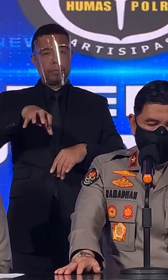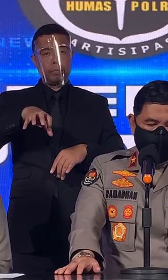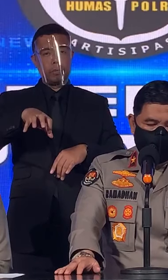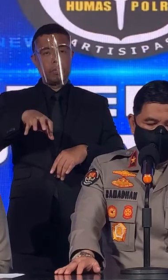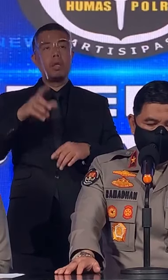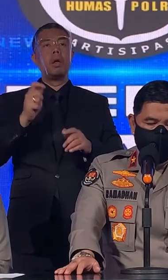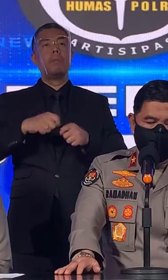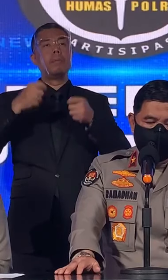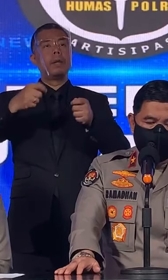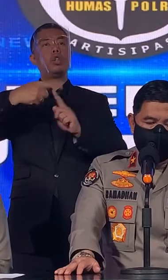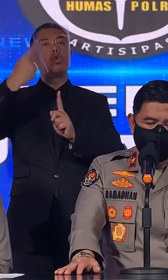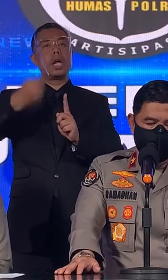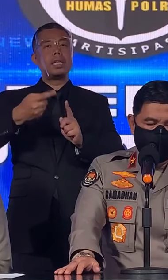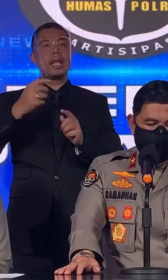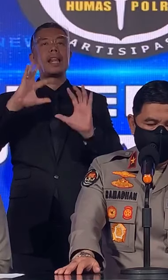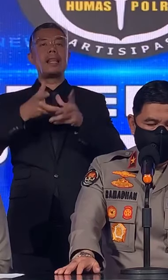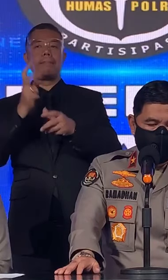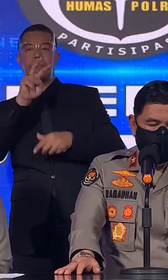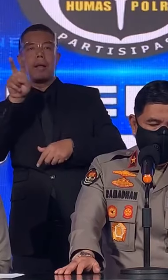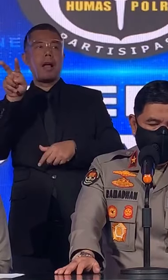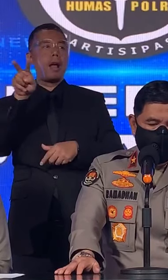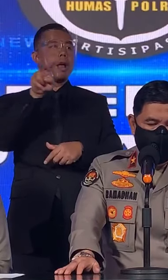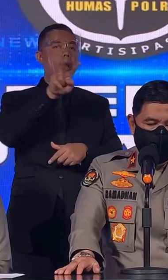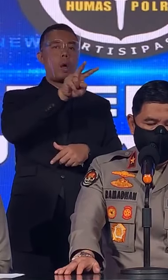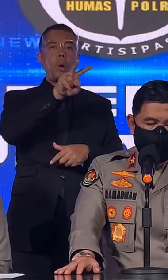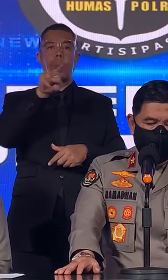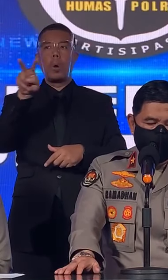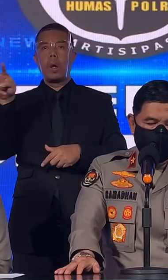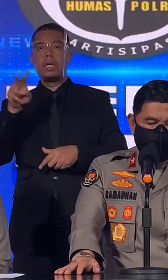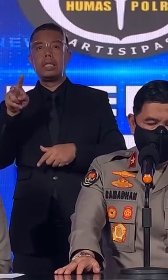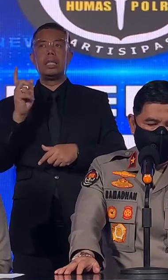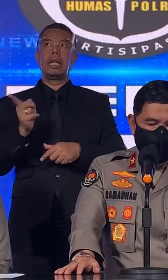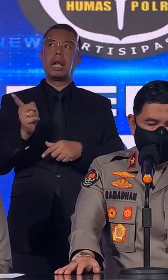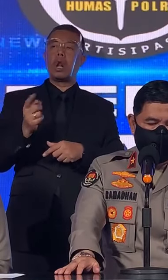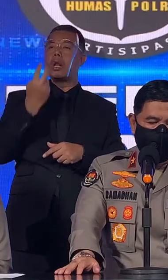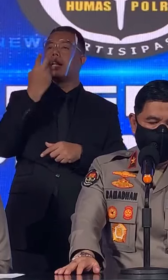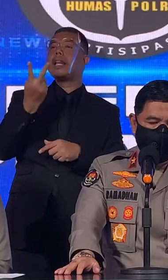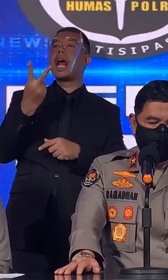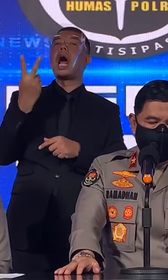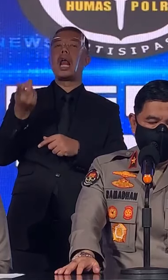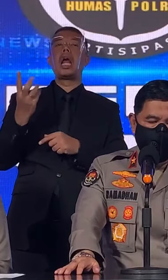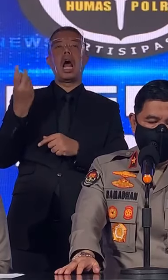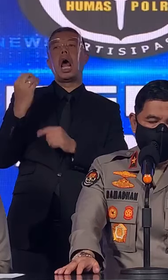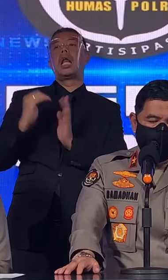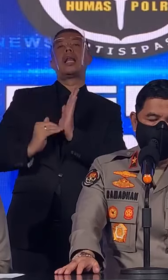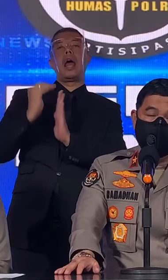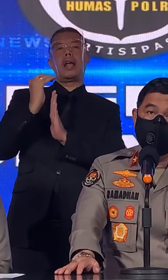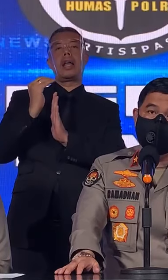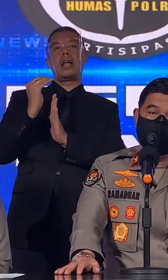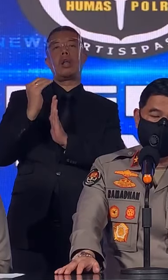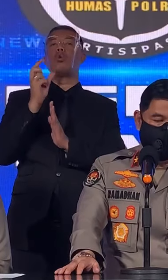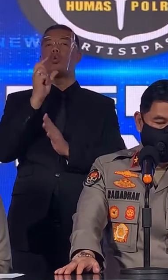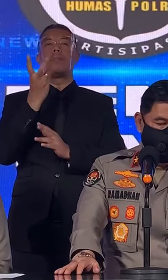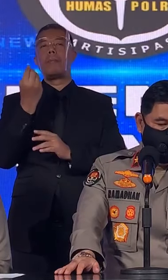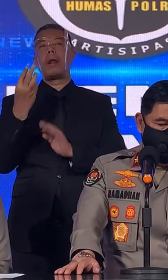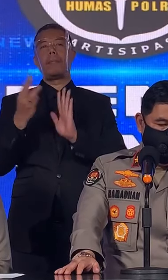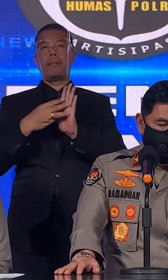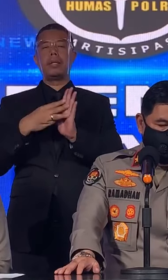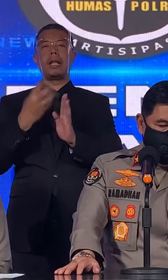Menugaskan Tim Monitoring Yang Dinilai Mengalami Lonjakan Harga Beberapa Komunitas